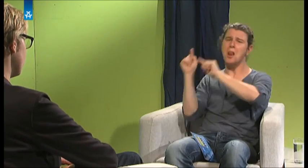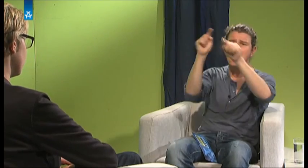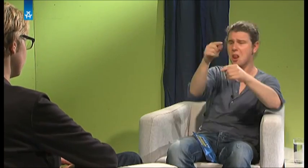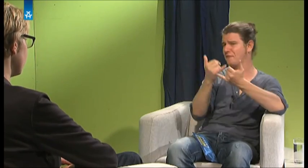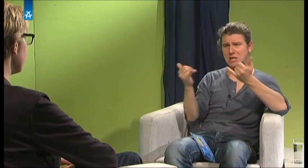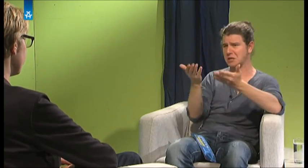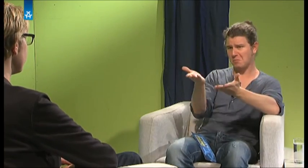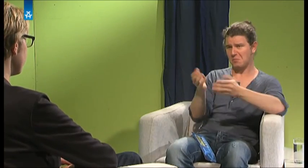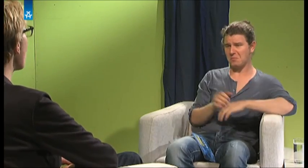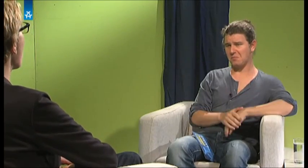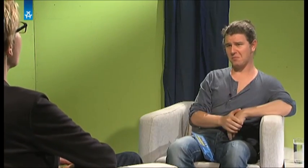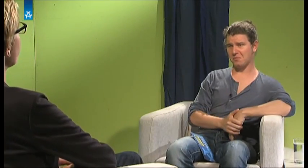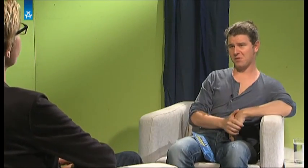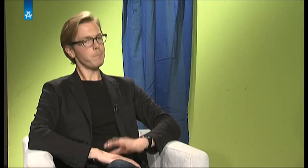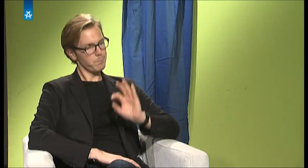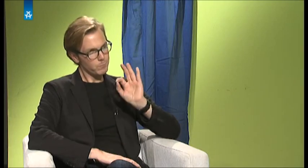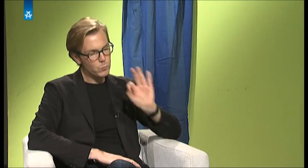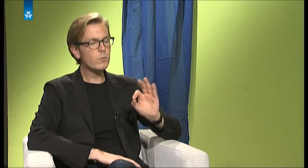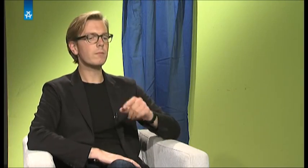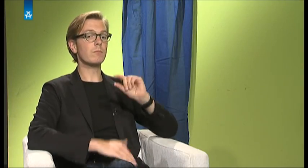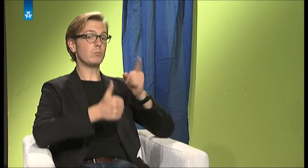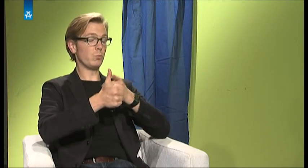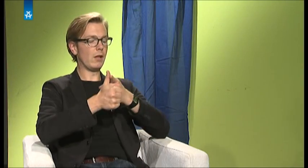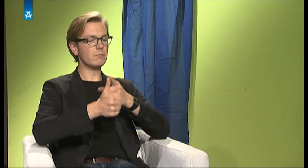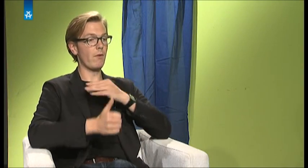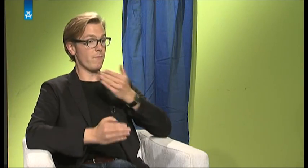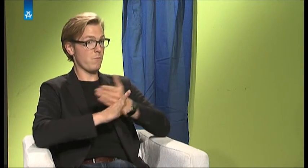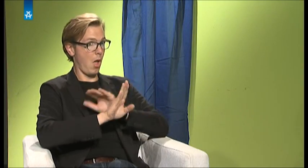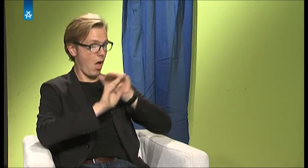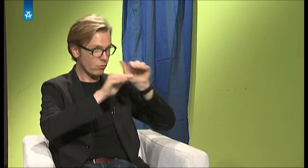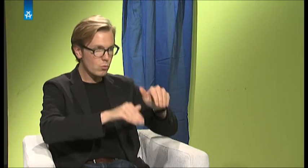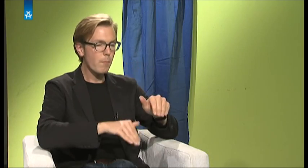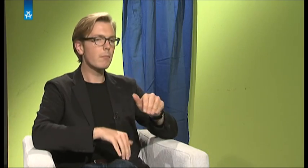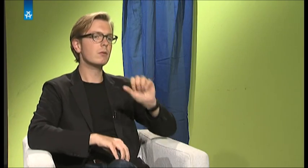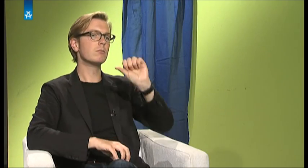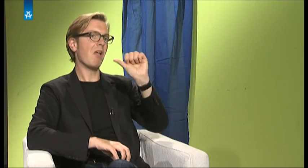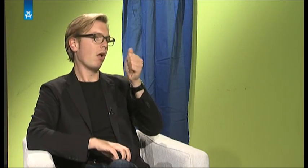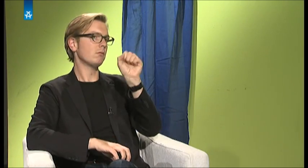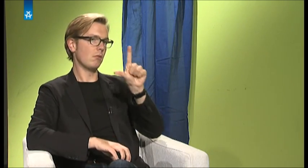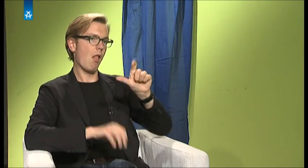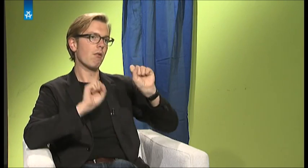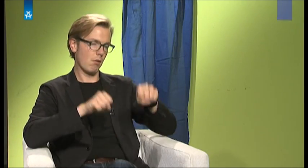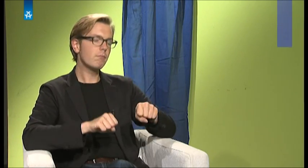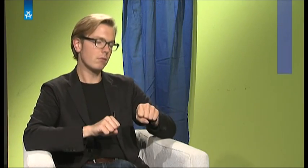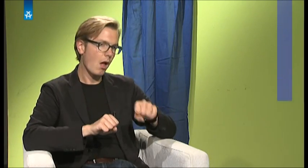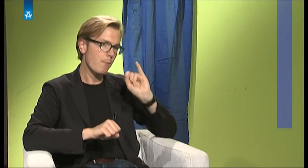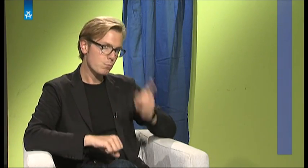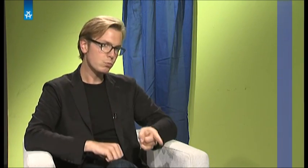vorher können? Also vor meiner Ankunft war schon Bedingung, dass man ASL konnte. Und da bin ich der Universität Hamburg